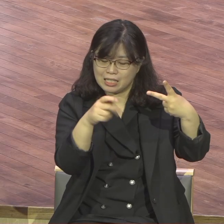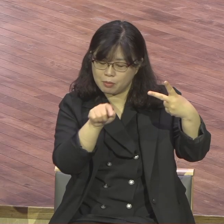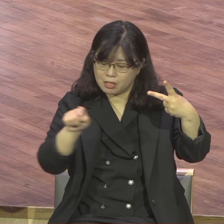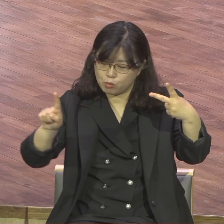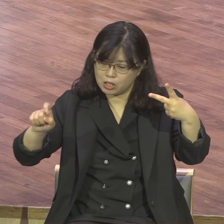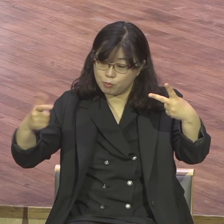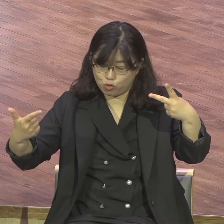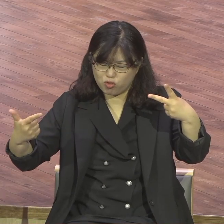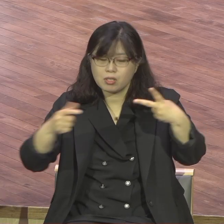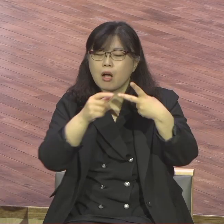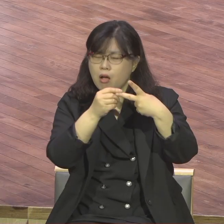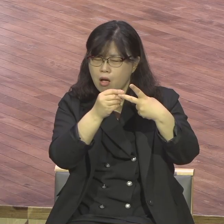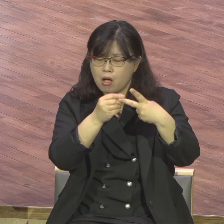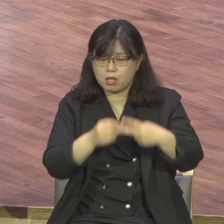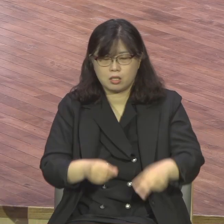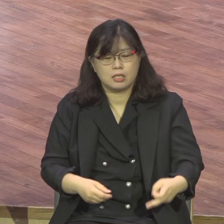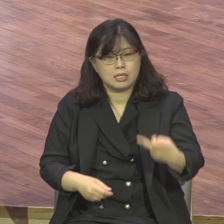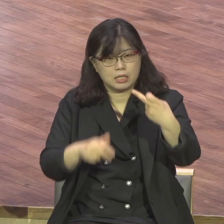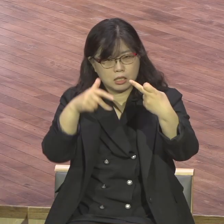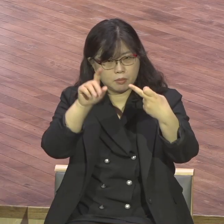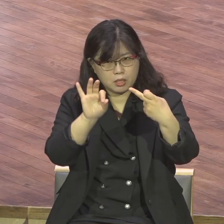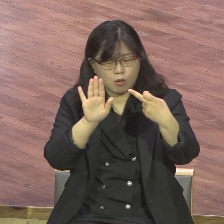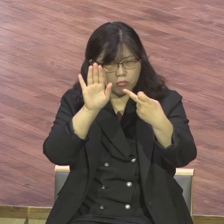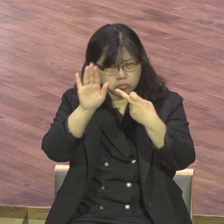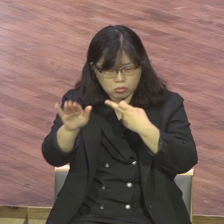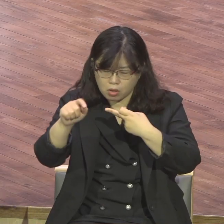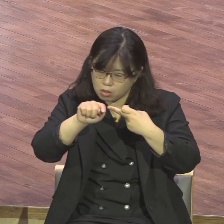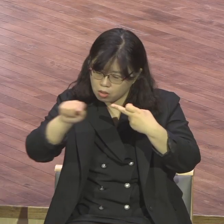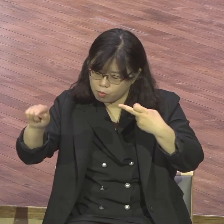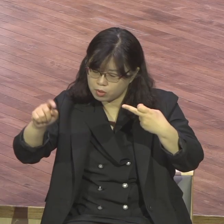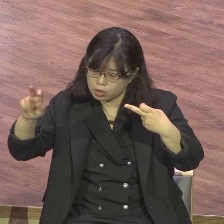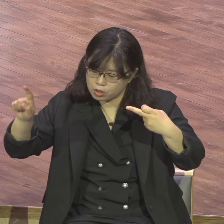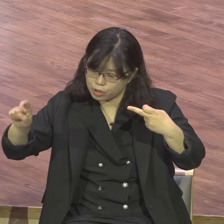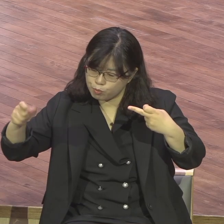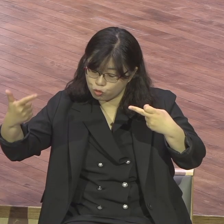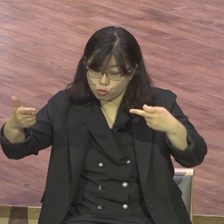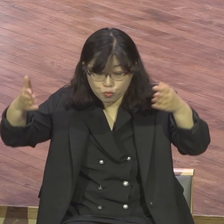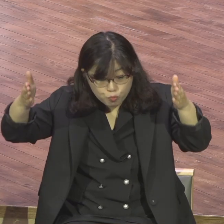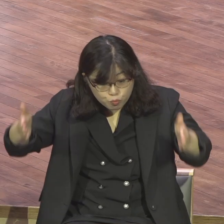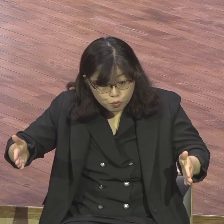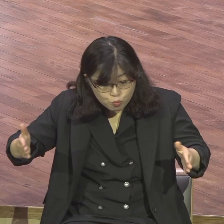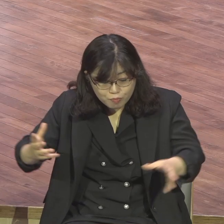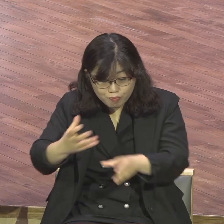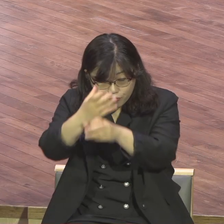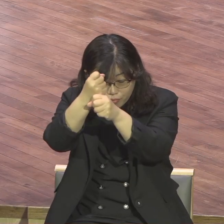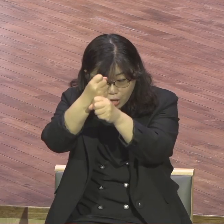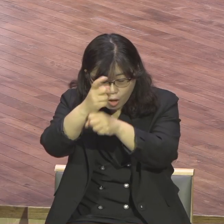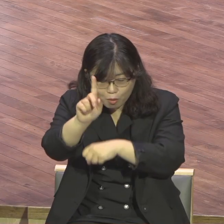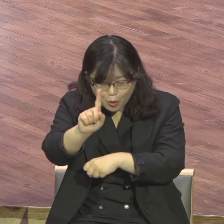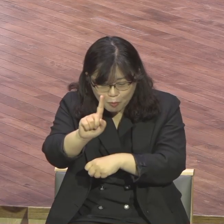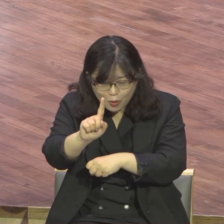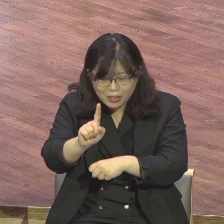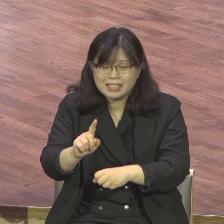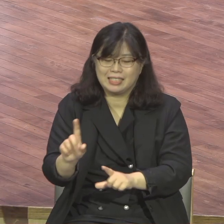신앙생활을 삶속에 적용하는 적용의 부분이 나와 있어요